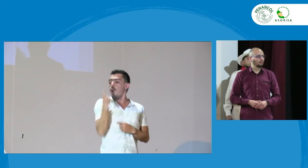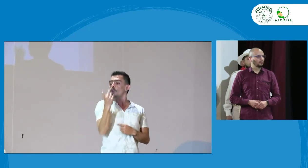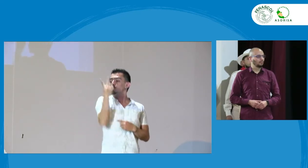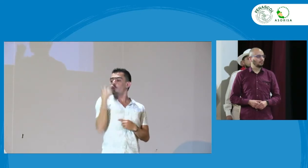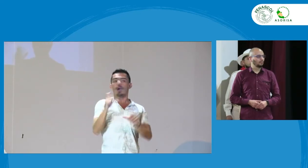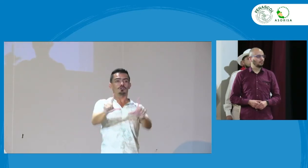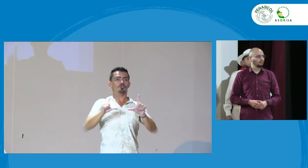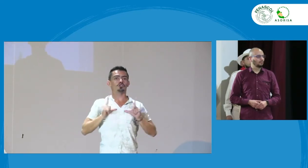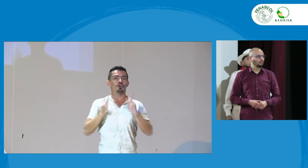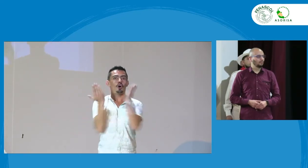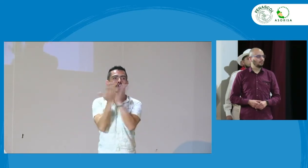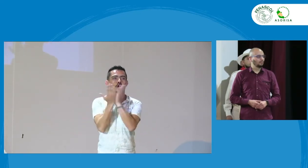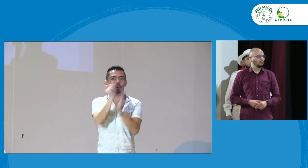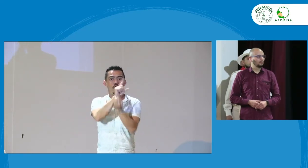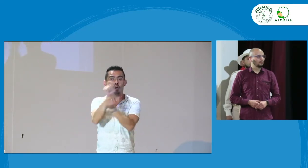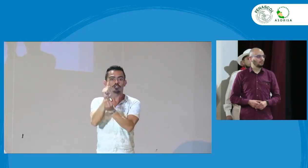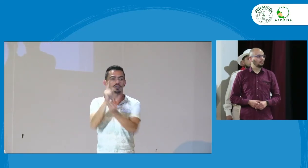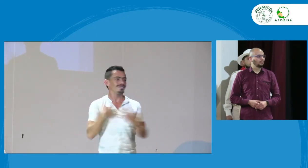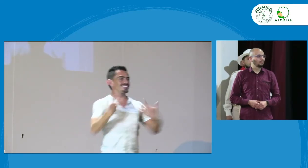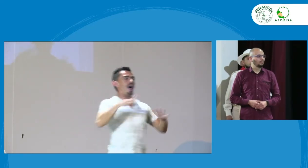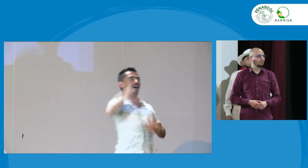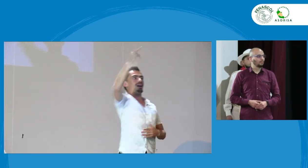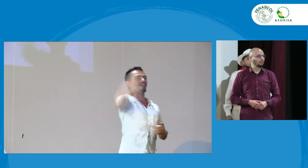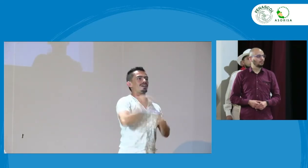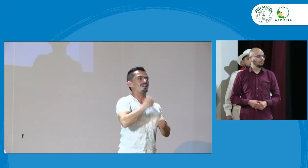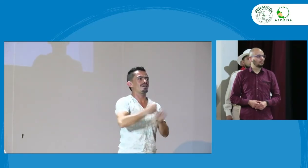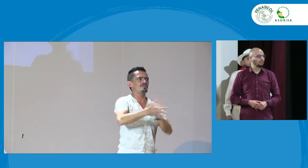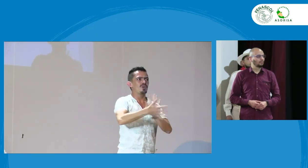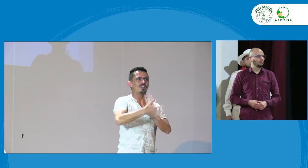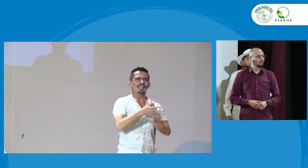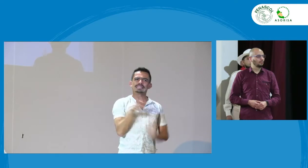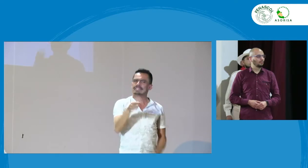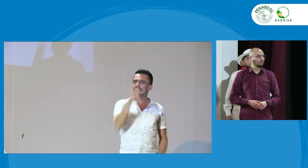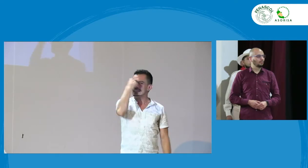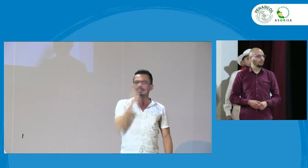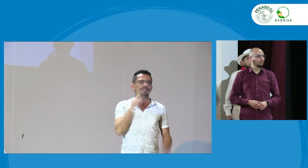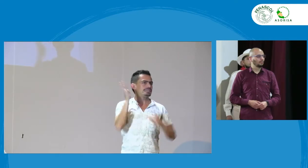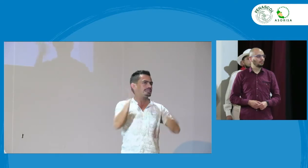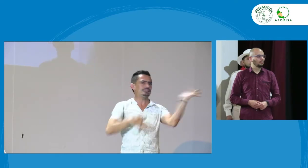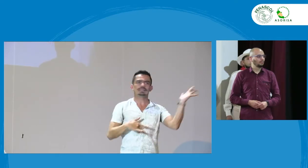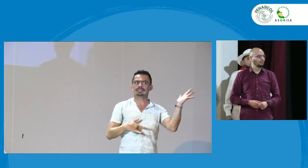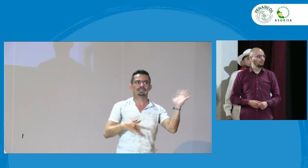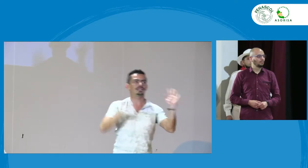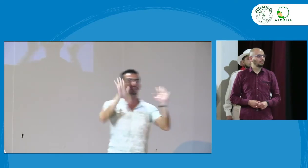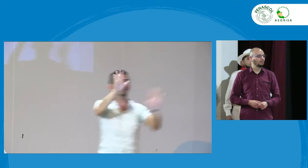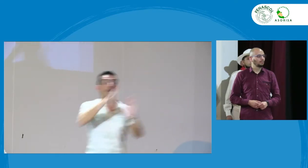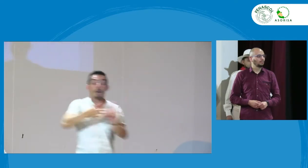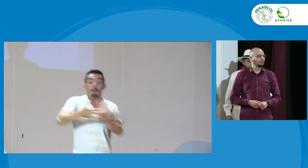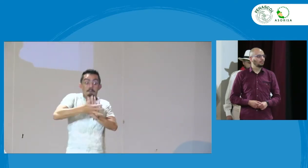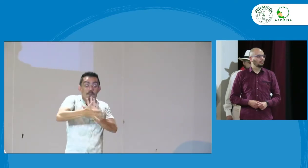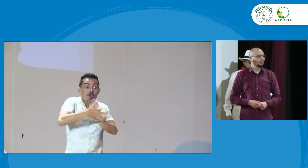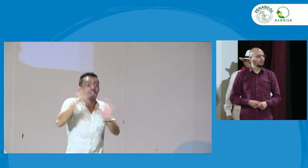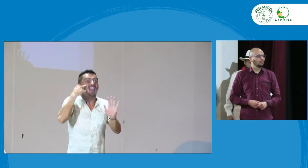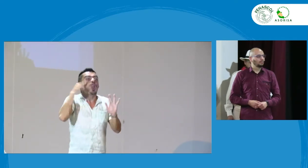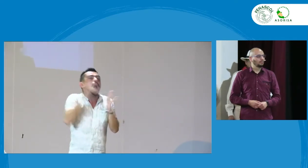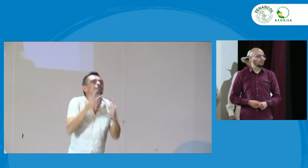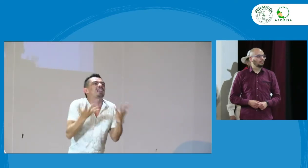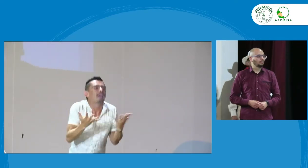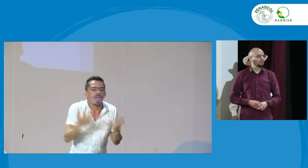un mal trabajo solo que digo que se graduaron de bachillerato y ya están trabajando como modelo lingüístico yo creo que ese no es el